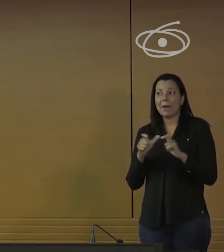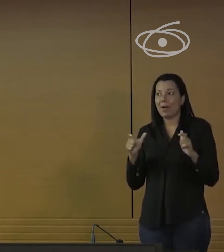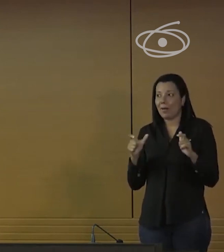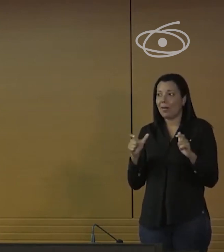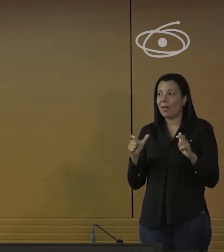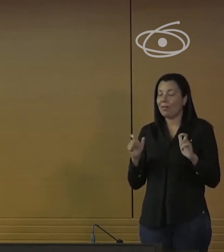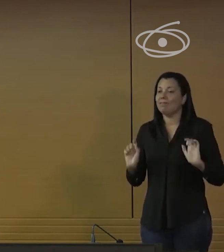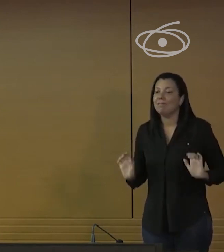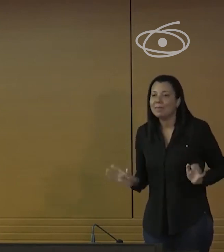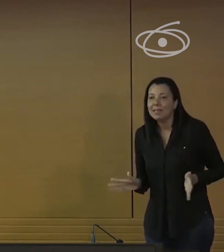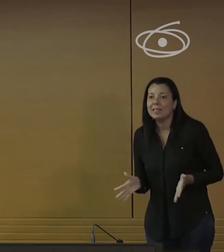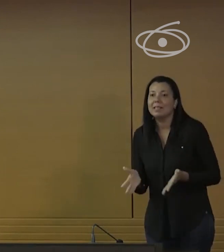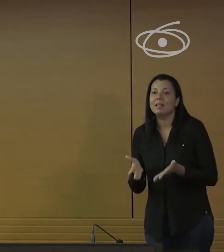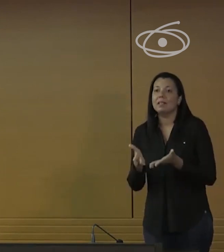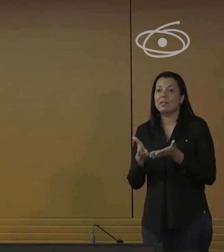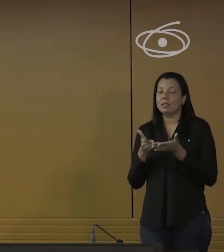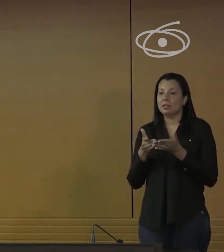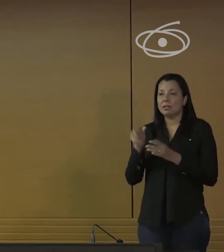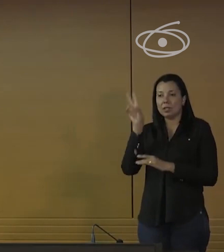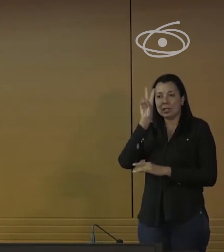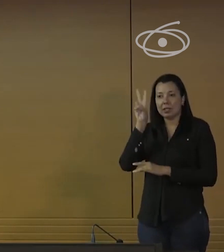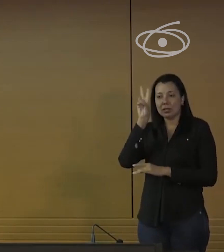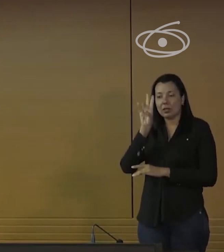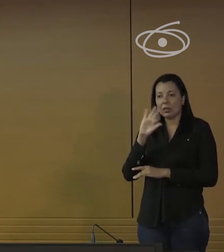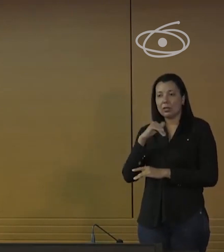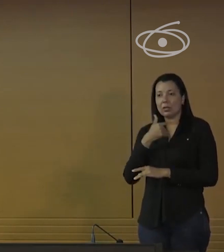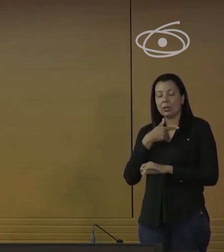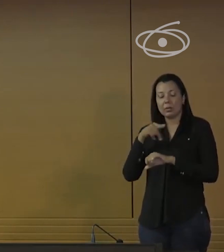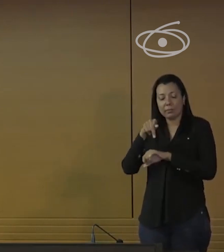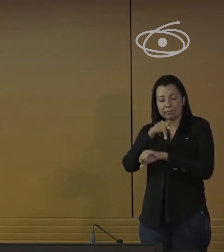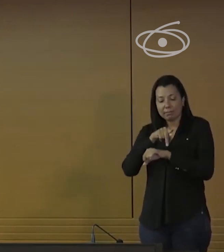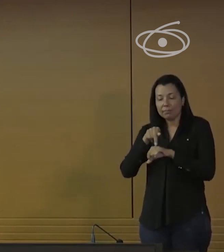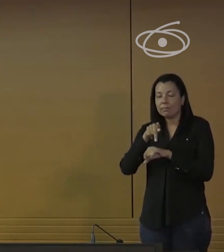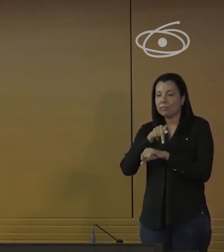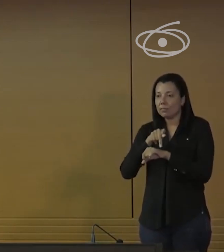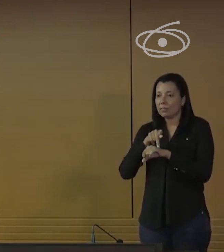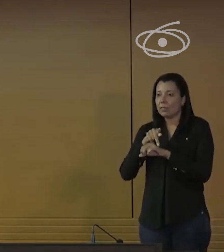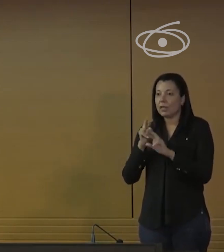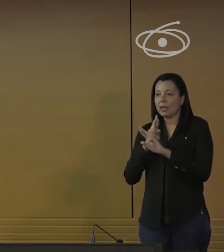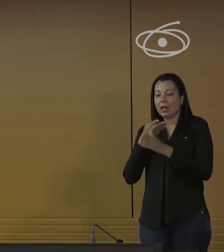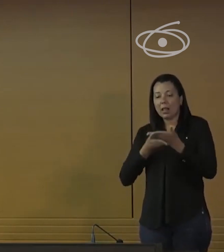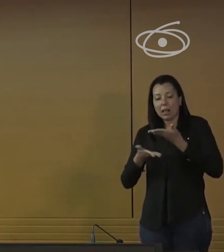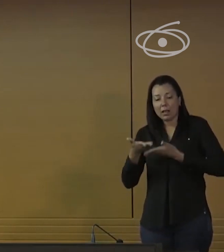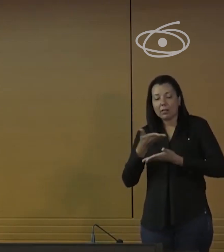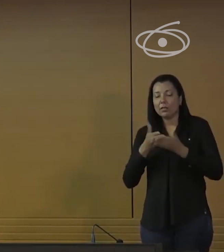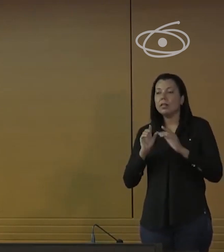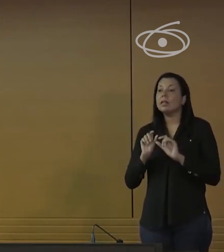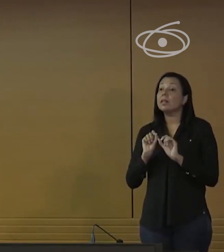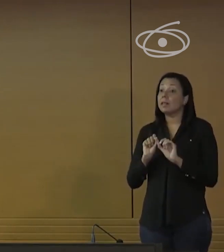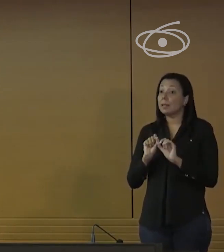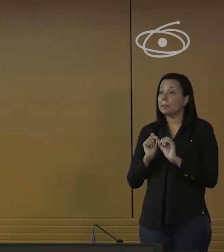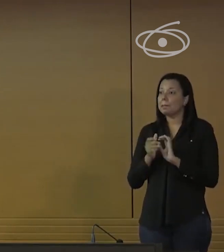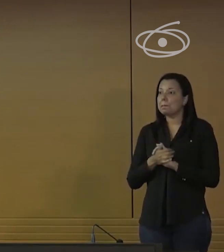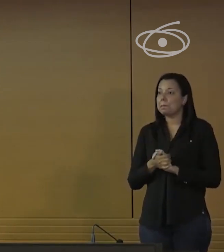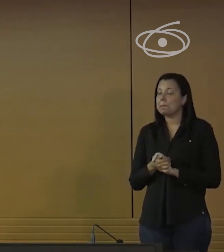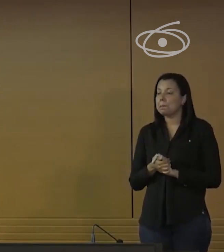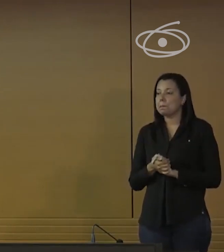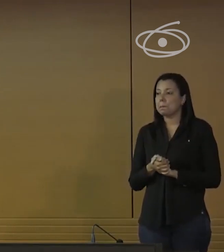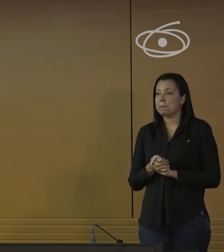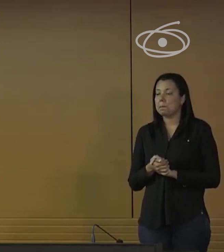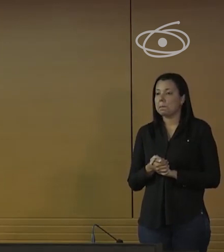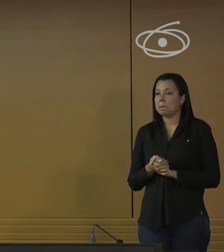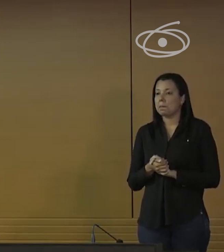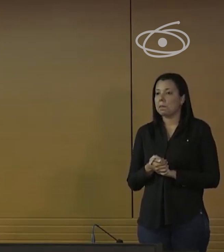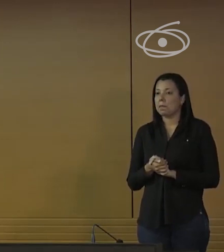iniciativas na história do nosso país relacionadas à questão